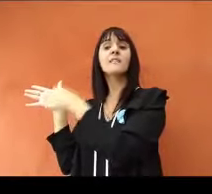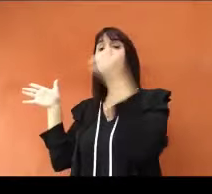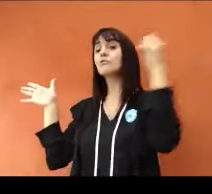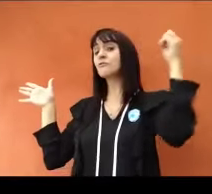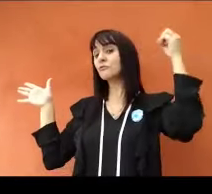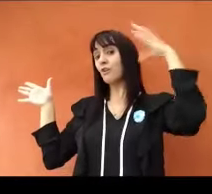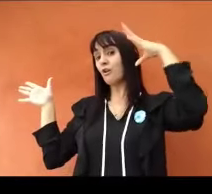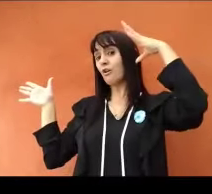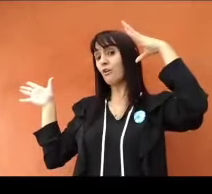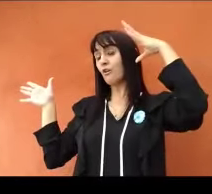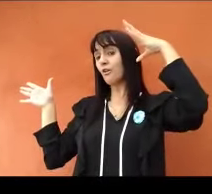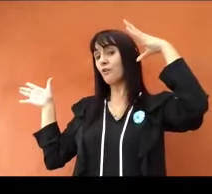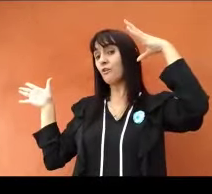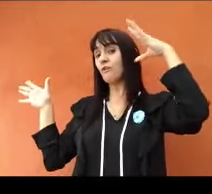brilla de verdad